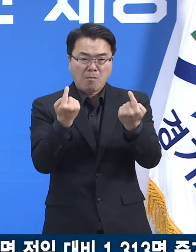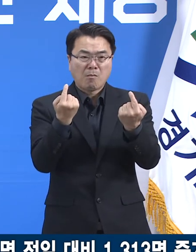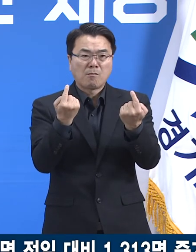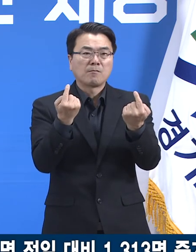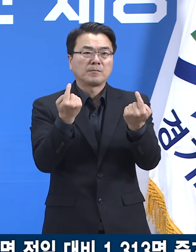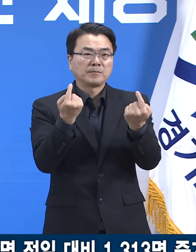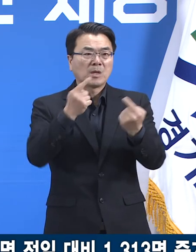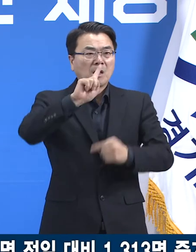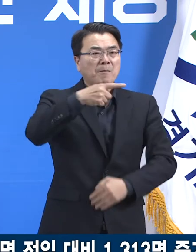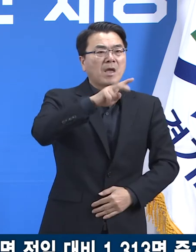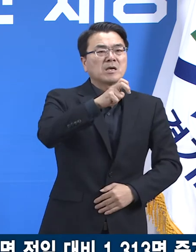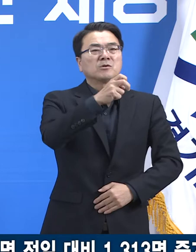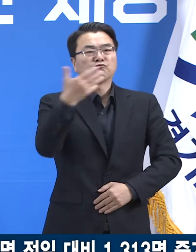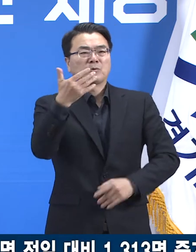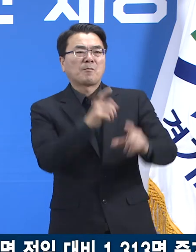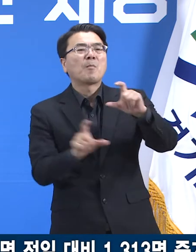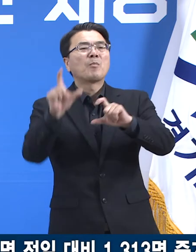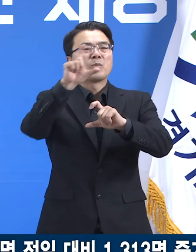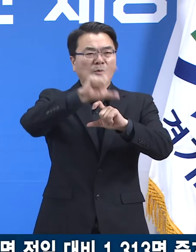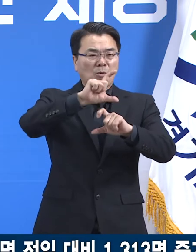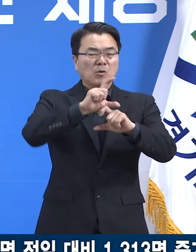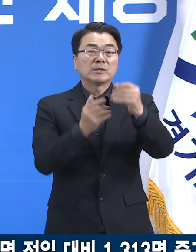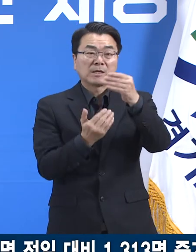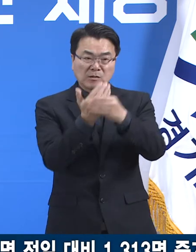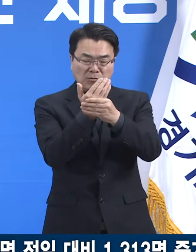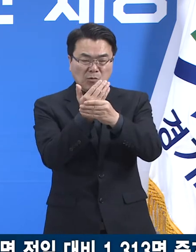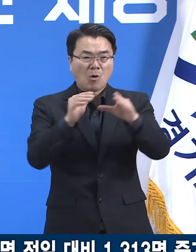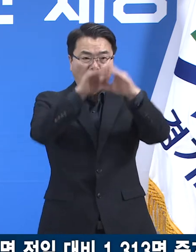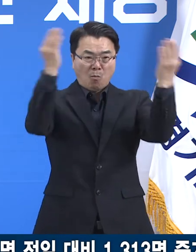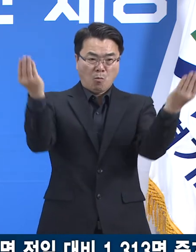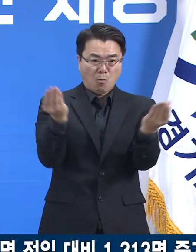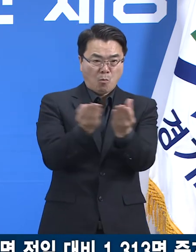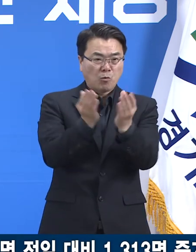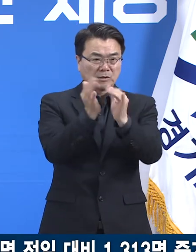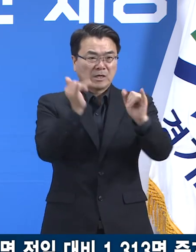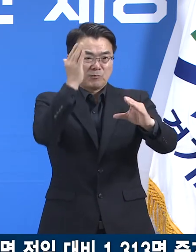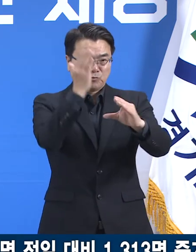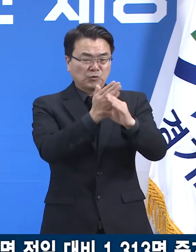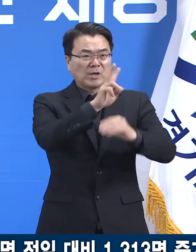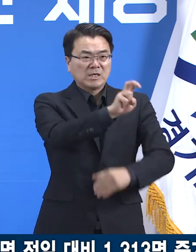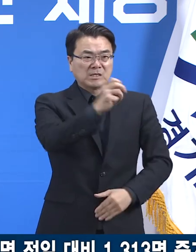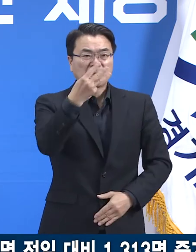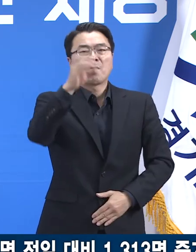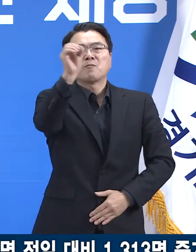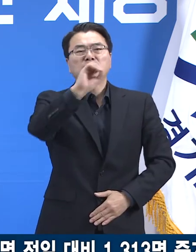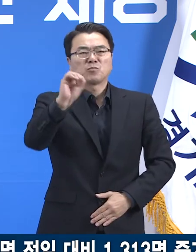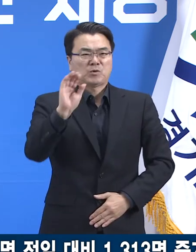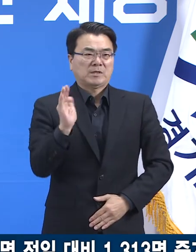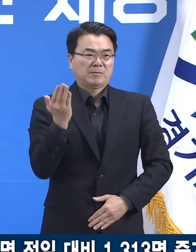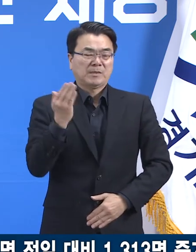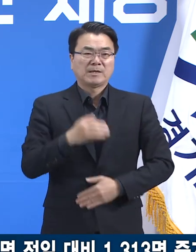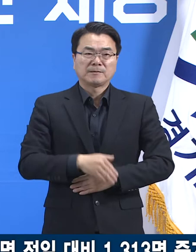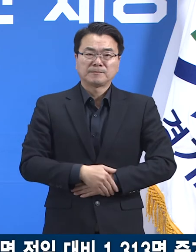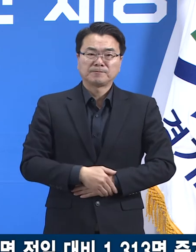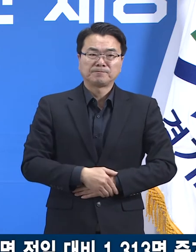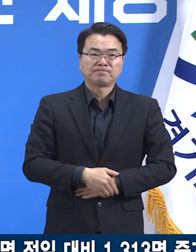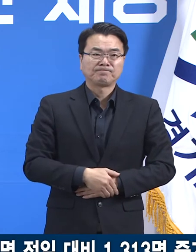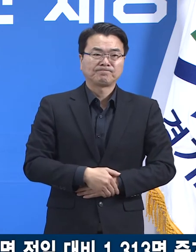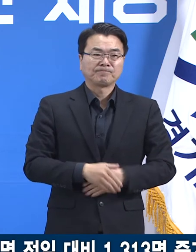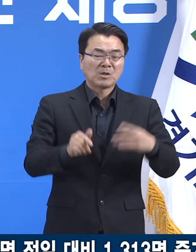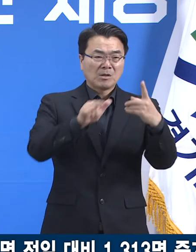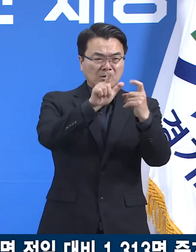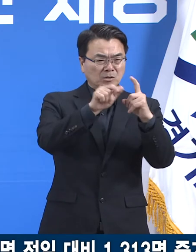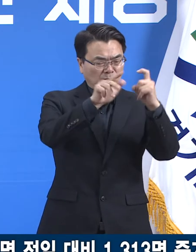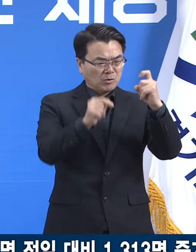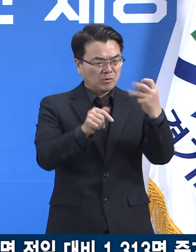대비 129명 증가한 수치며 전체 확진자 중 23%를 차지하고 있습니다. 4주 전인 11월